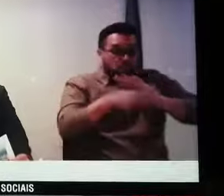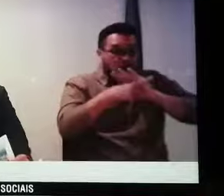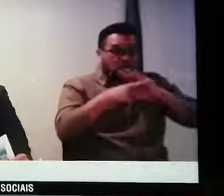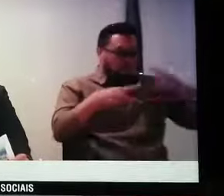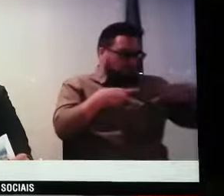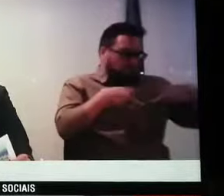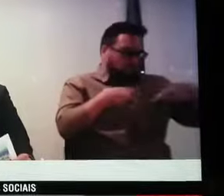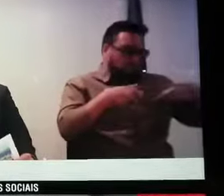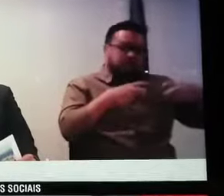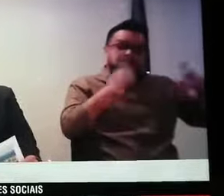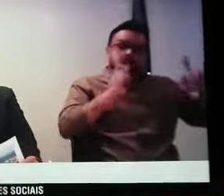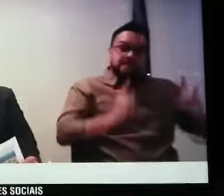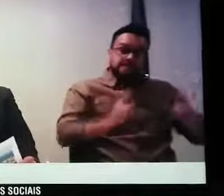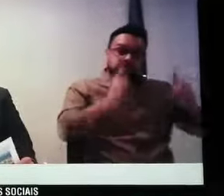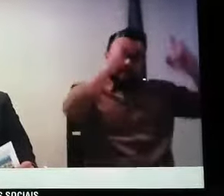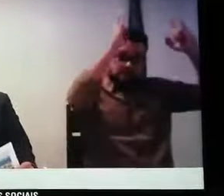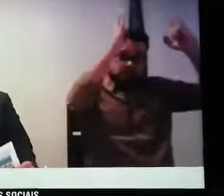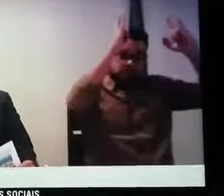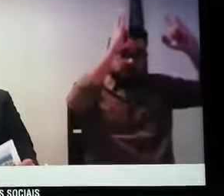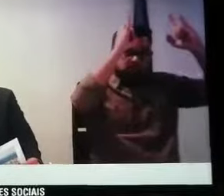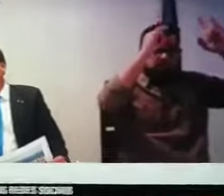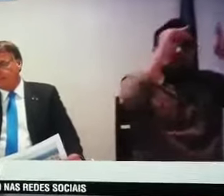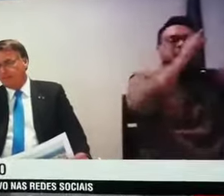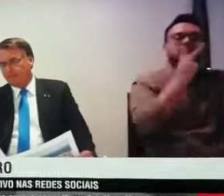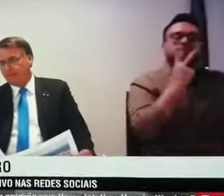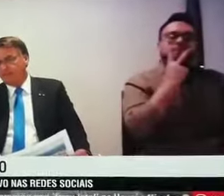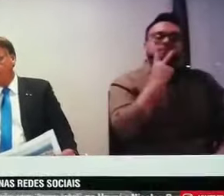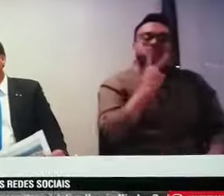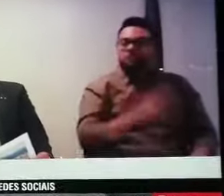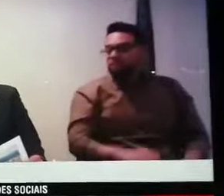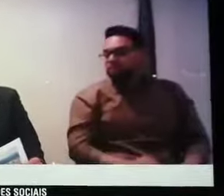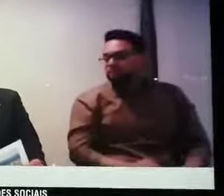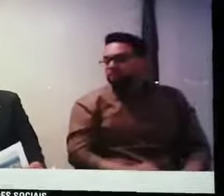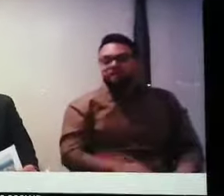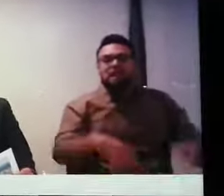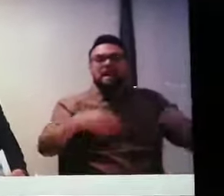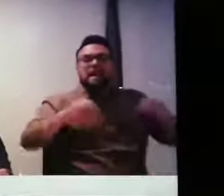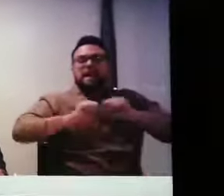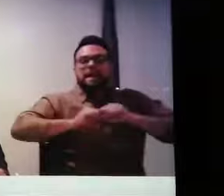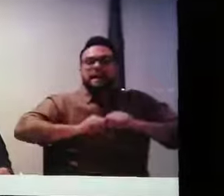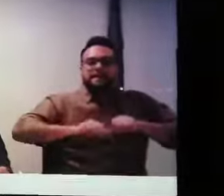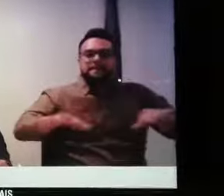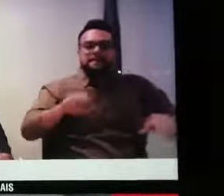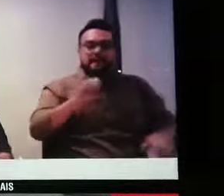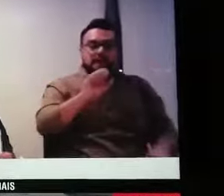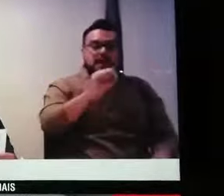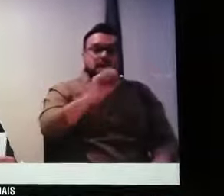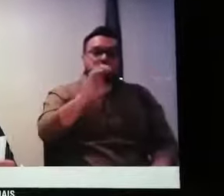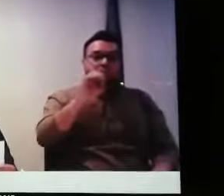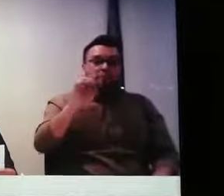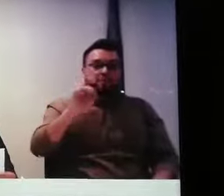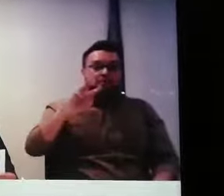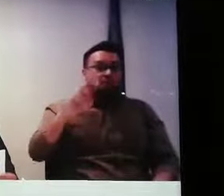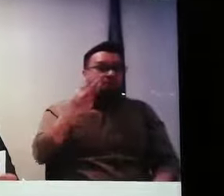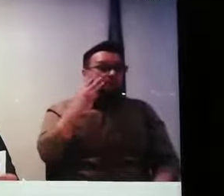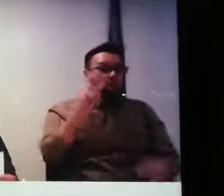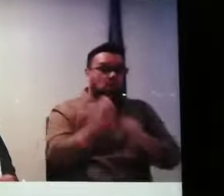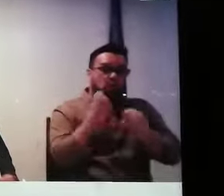Esse prédio aí realmente estava previsto gastar 800 milhões na sua construção,